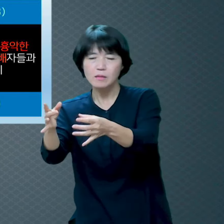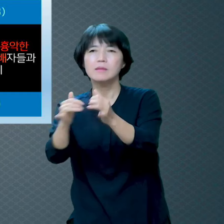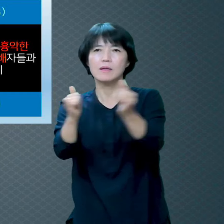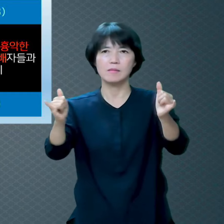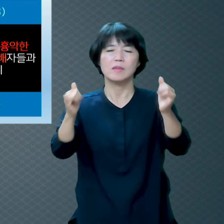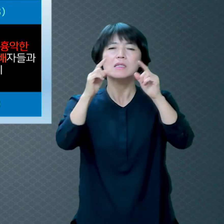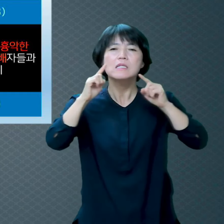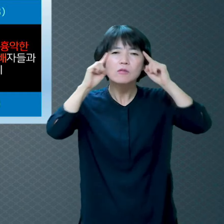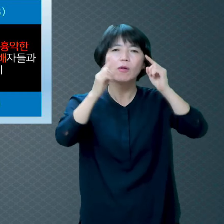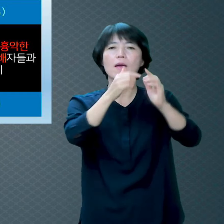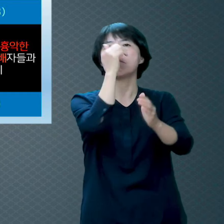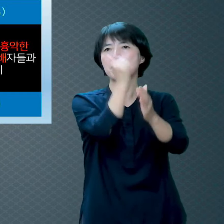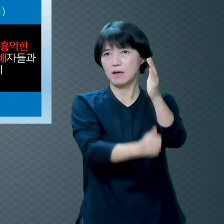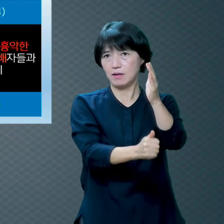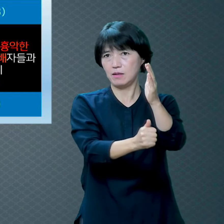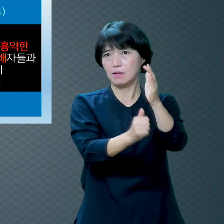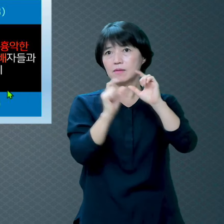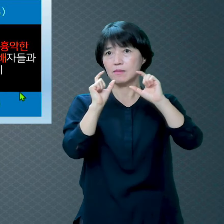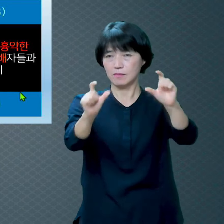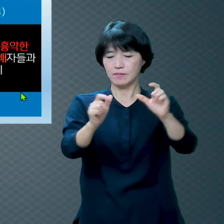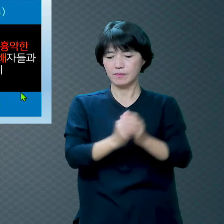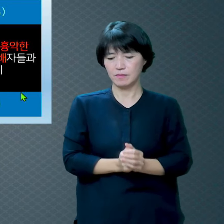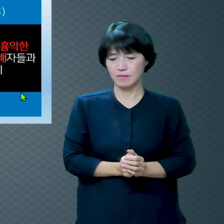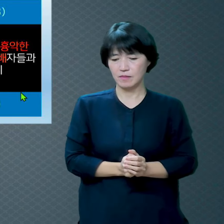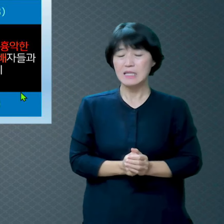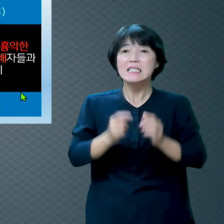불과 유황으로 타는 못